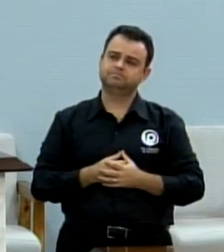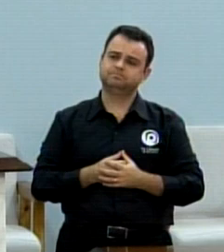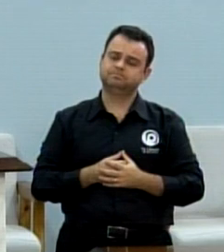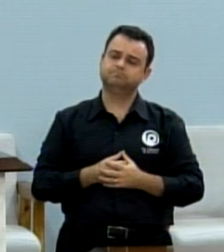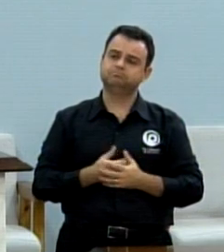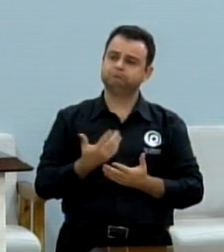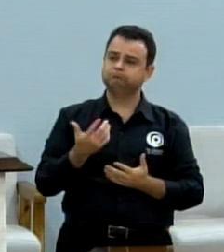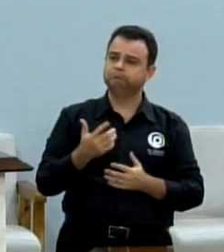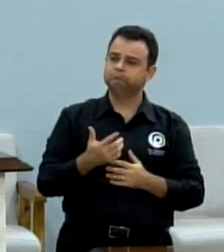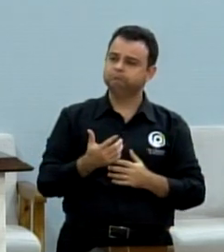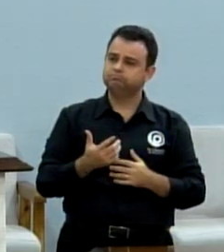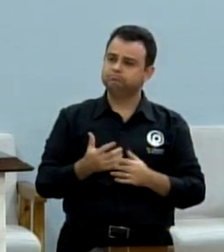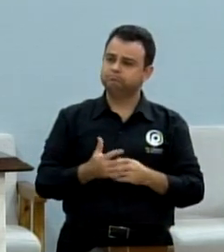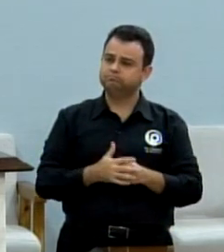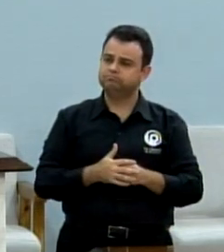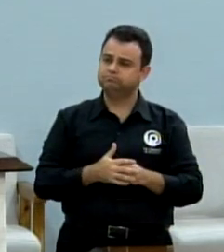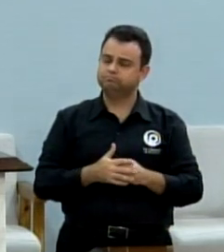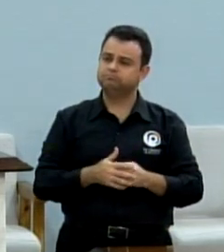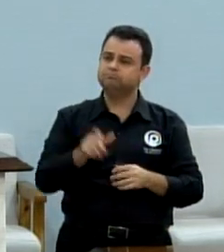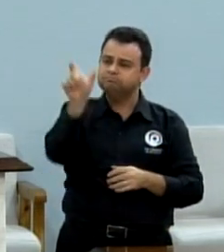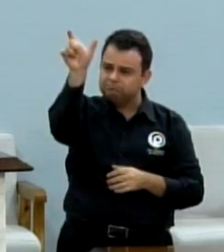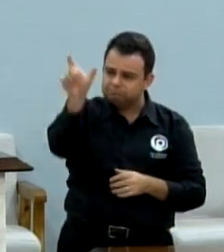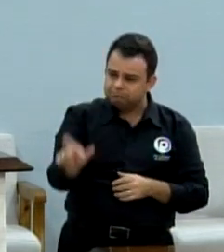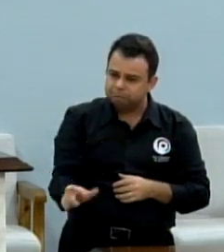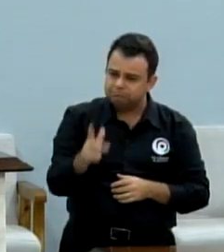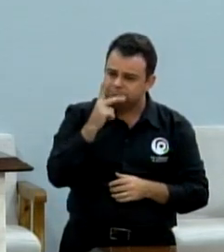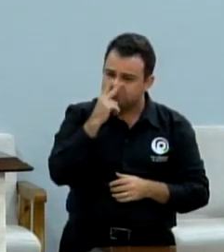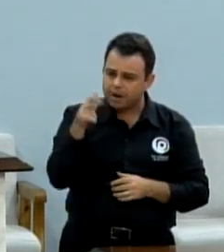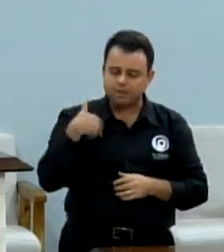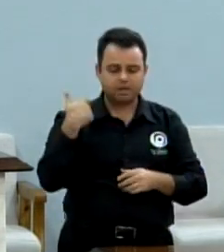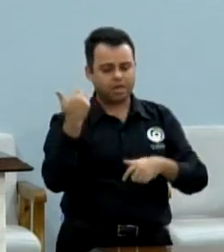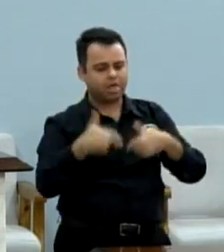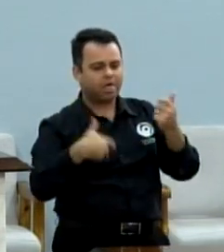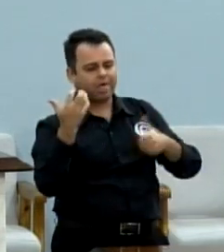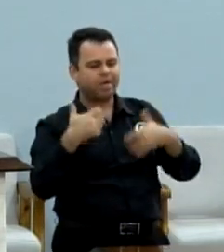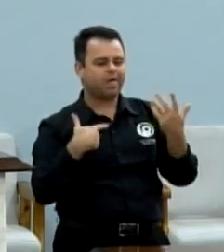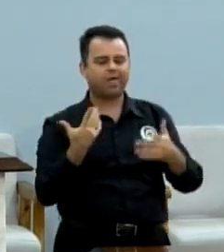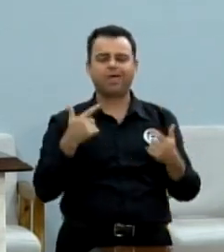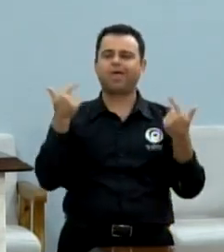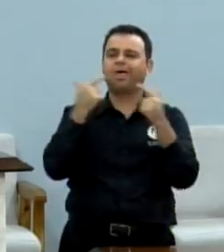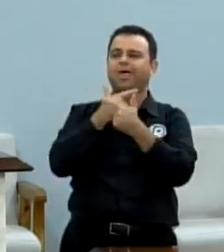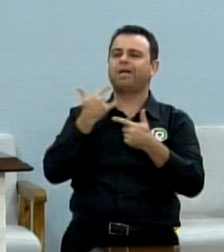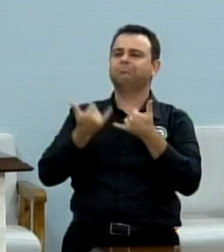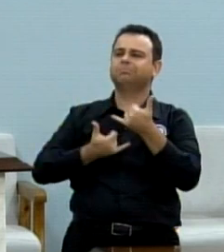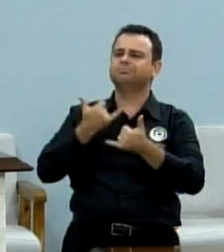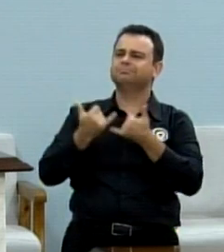aparenta a parte ré brincar com esse juízo.